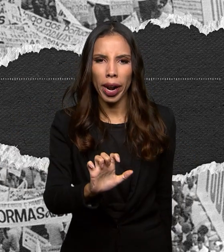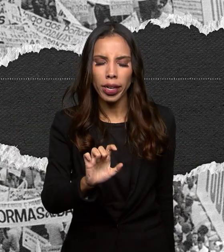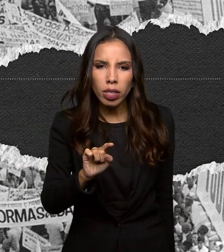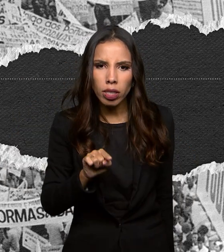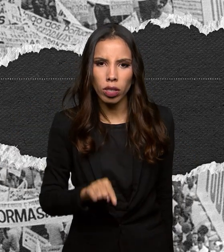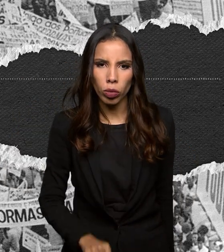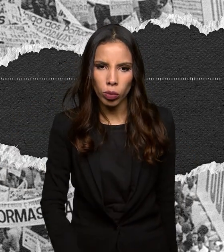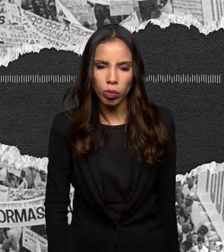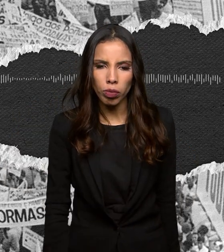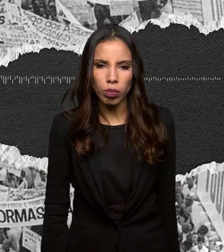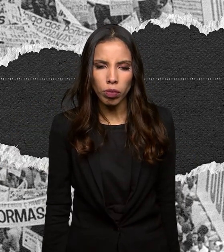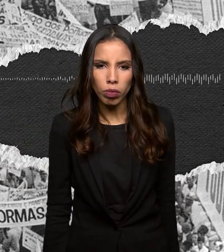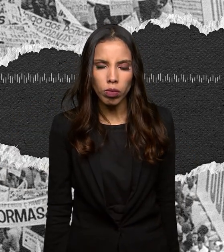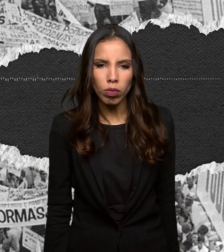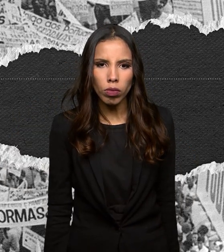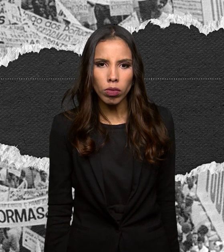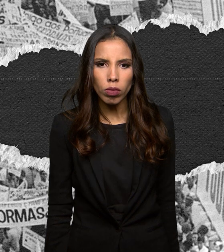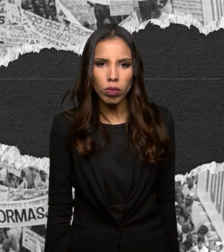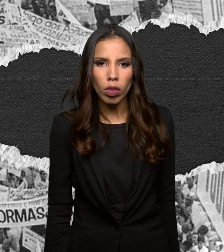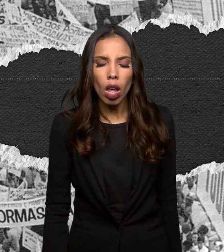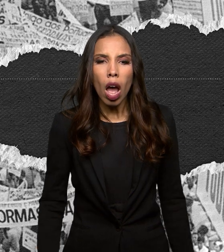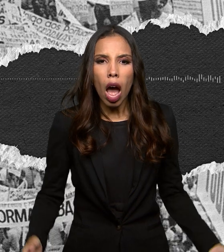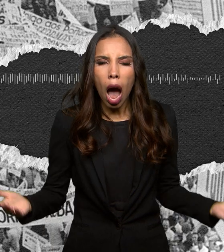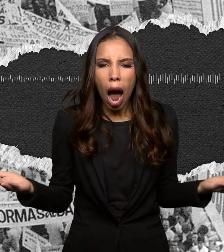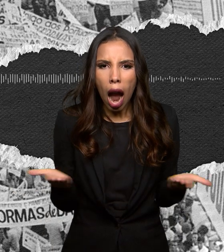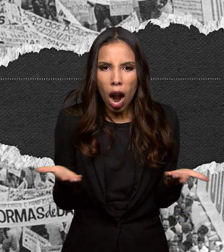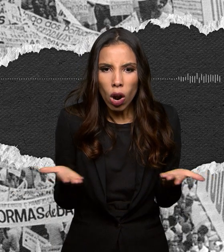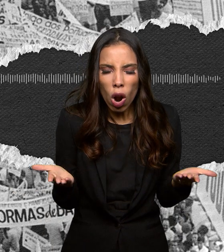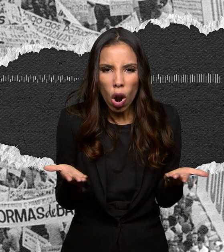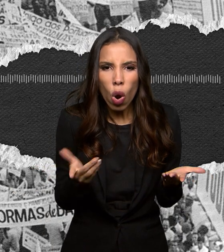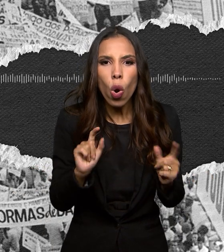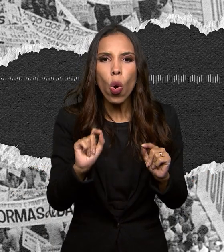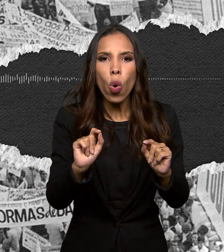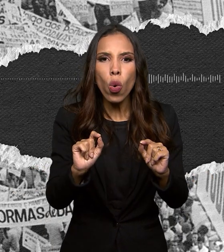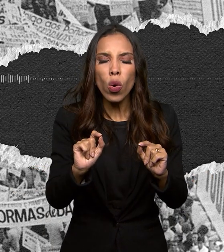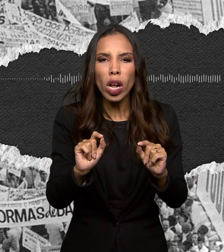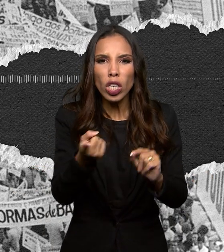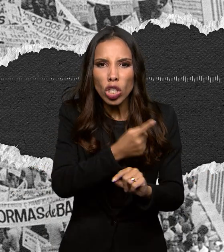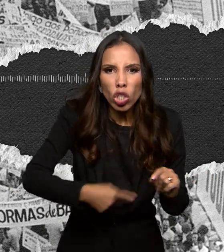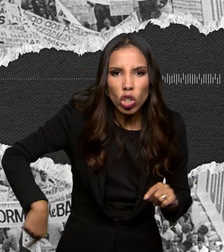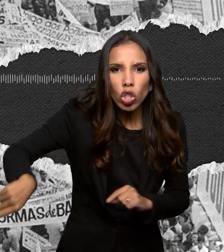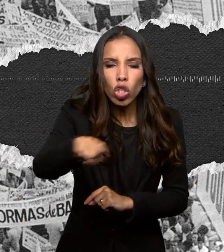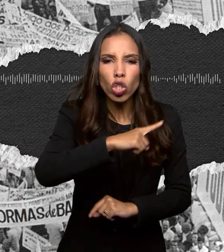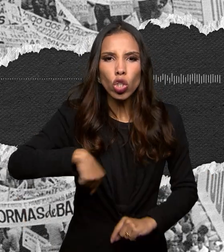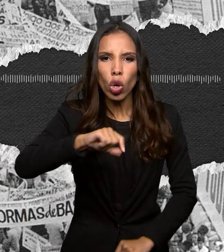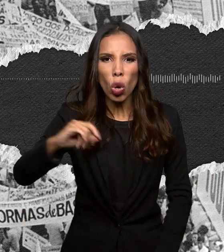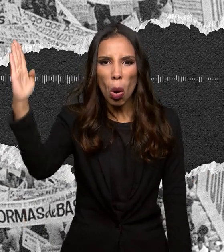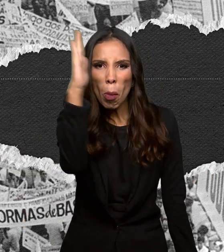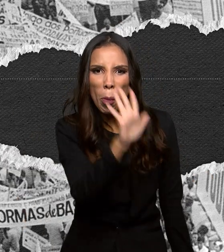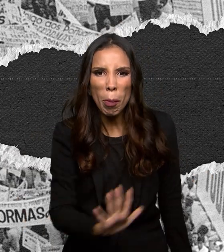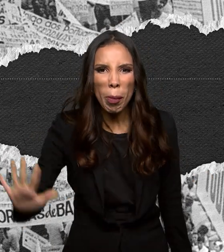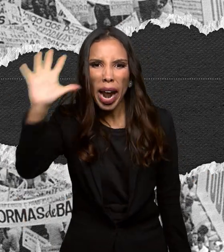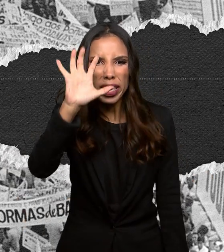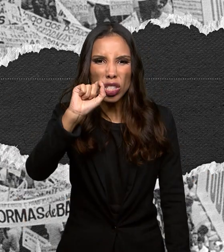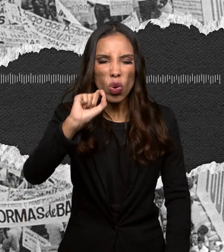Para o fim de restaurar nesta pátria conturbada a